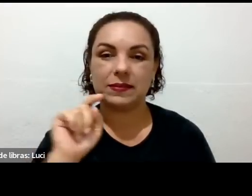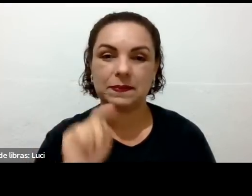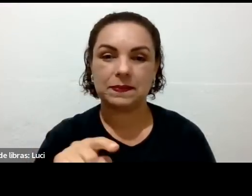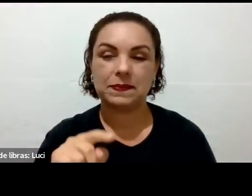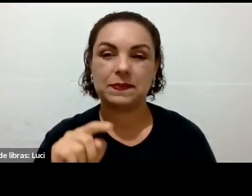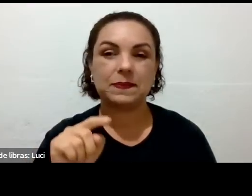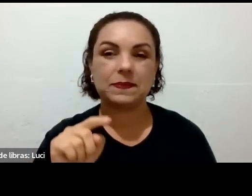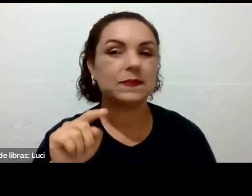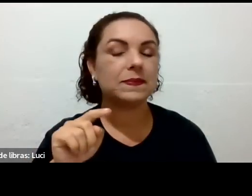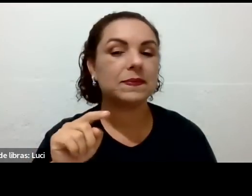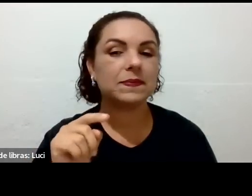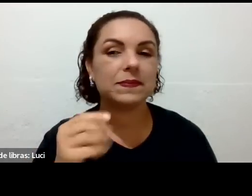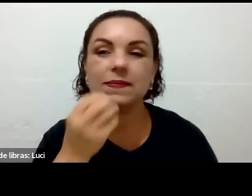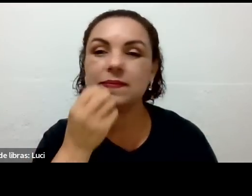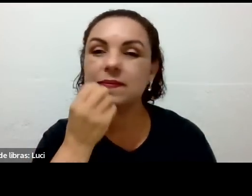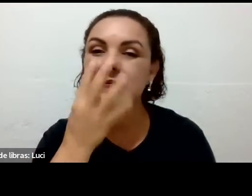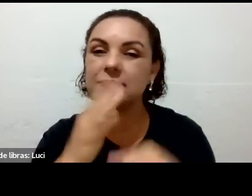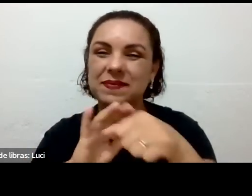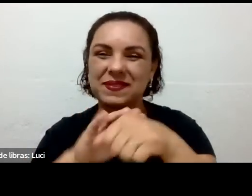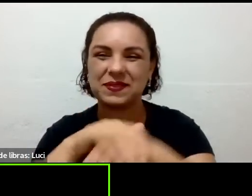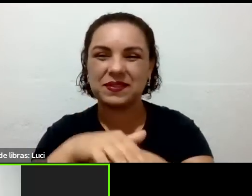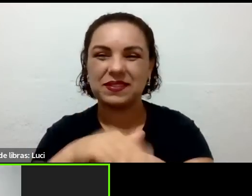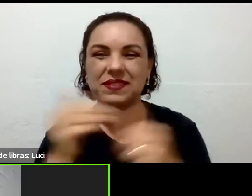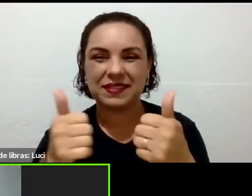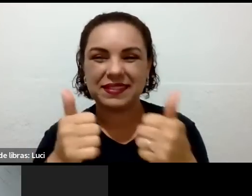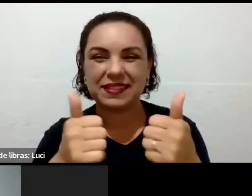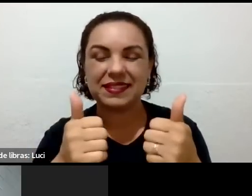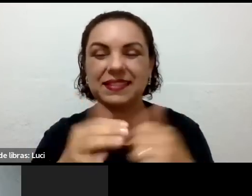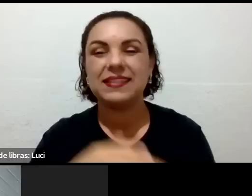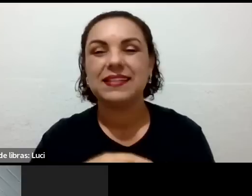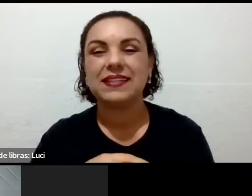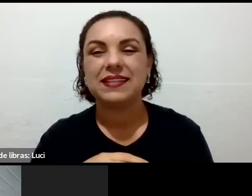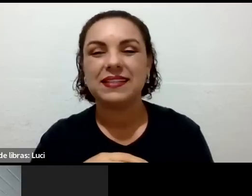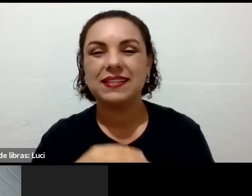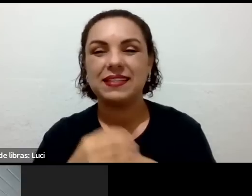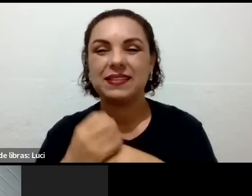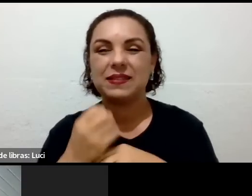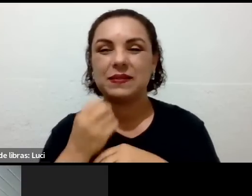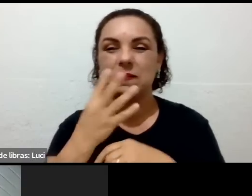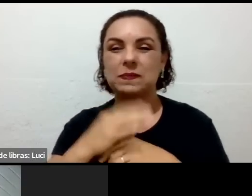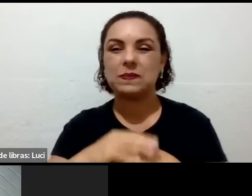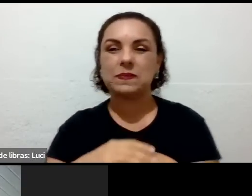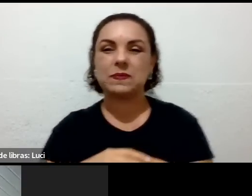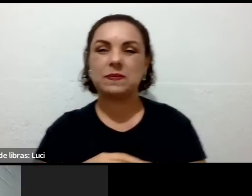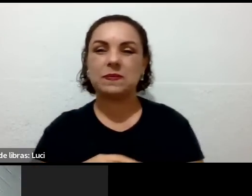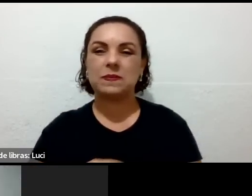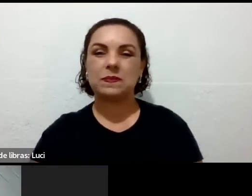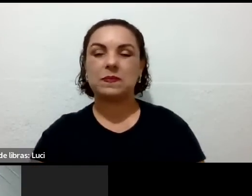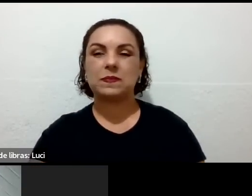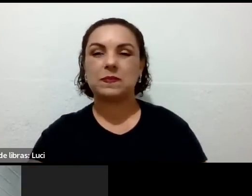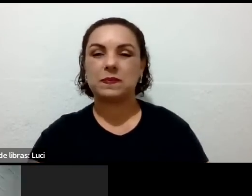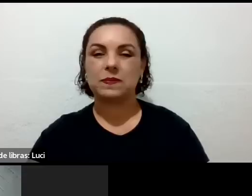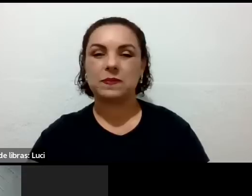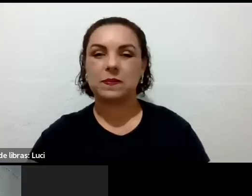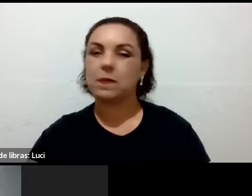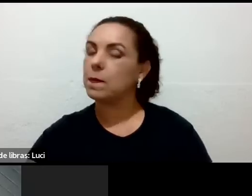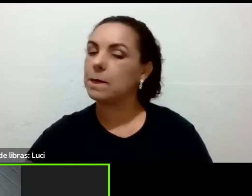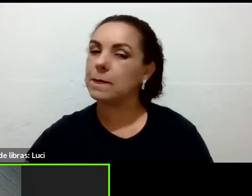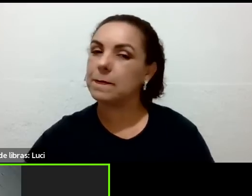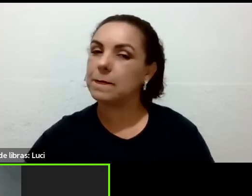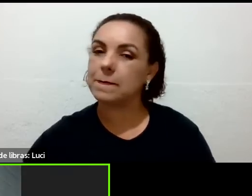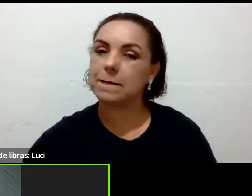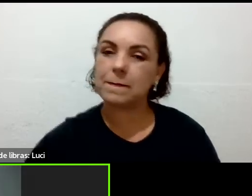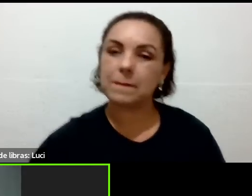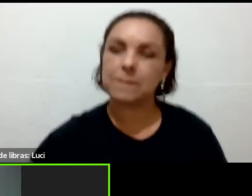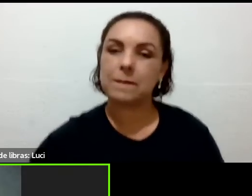Boa noite, tudo bem? Eu estou bem, e você, tudo jóia? Tudo bem, já participei uma vez, faz tempo que eu assisti uma